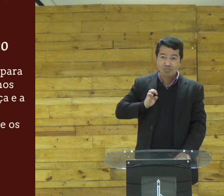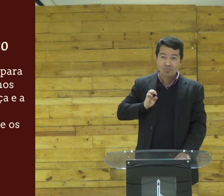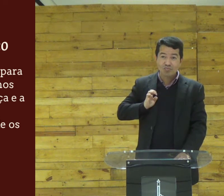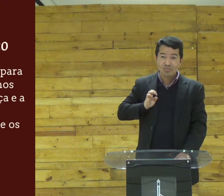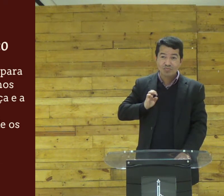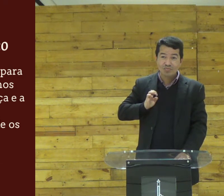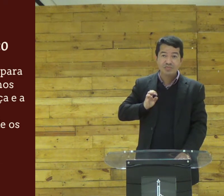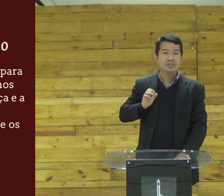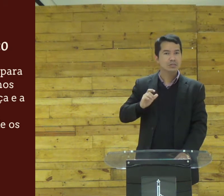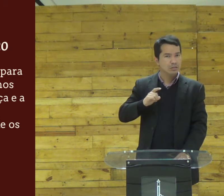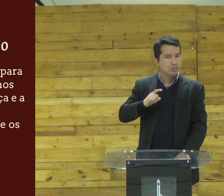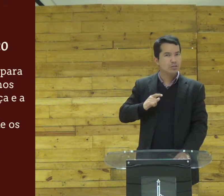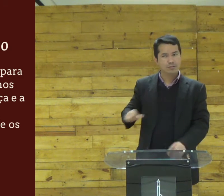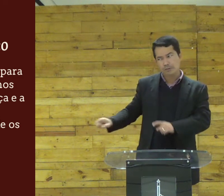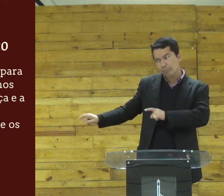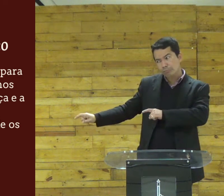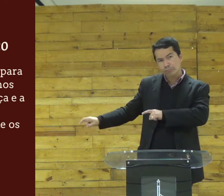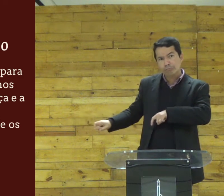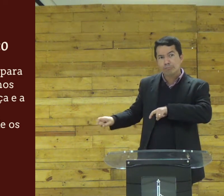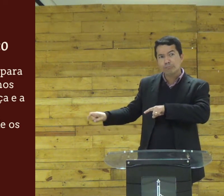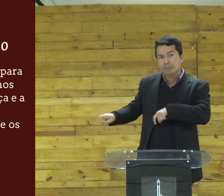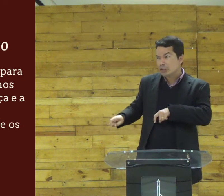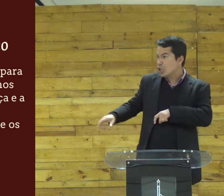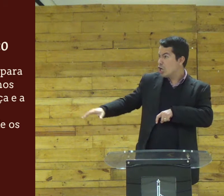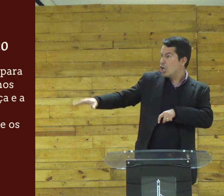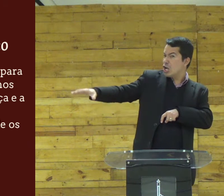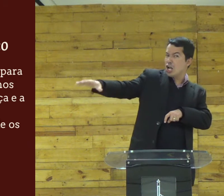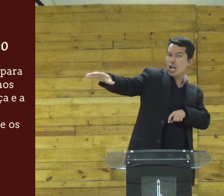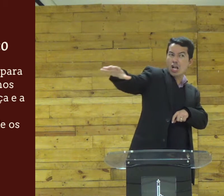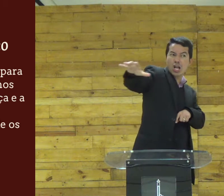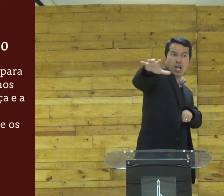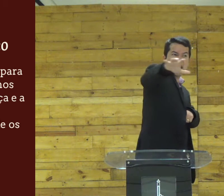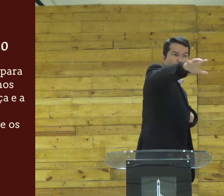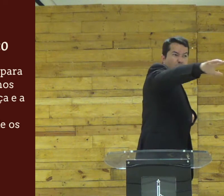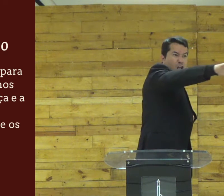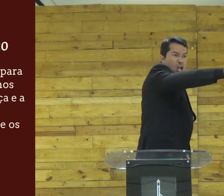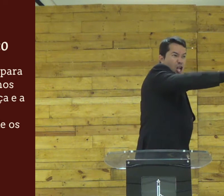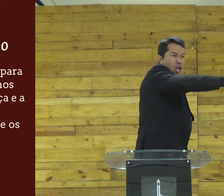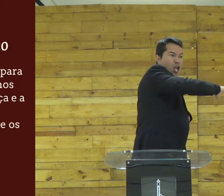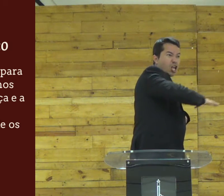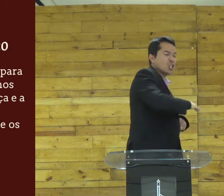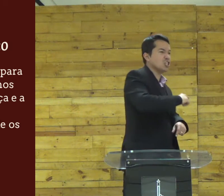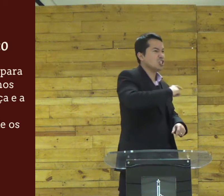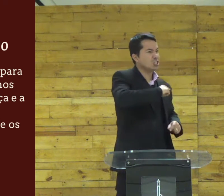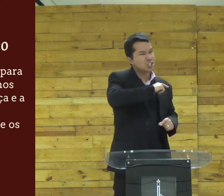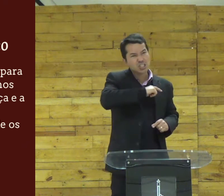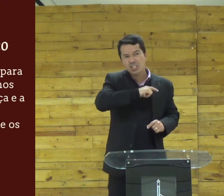ele era uma pessoa rica ele tinha ele tinha posses ele tinha uma fazenda tinha uns hectares de terra